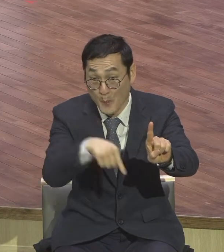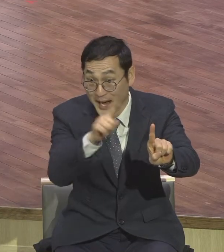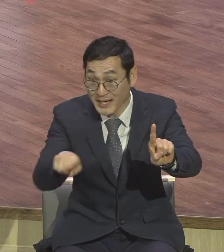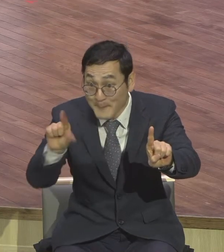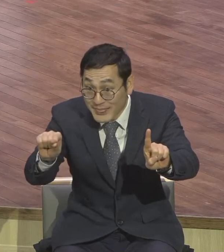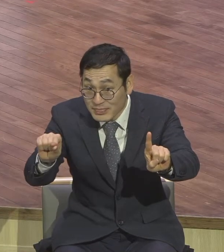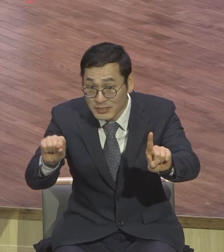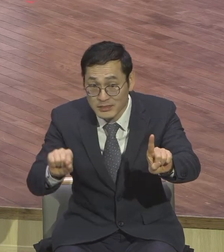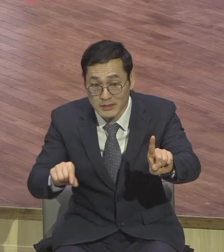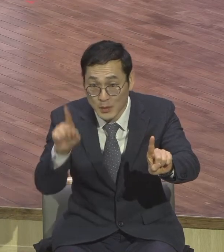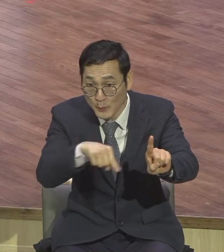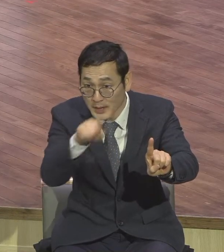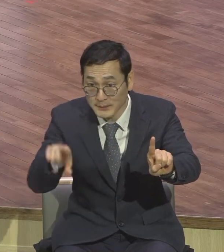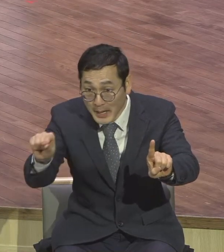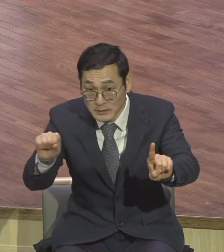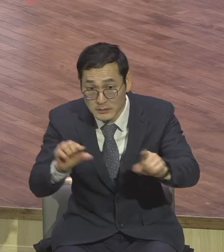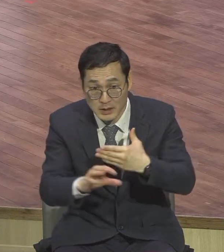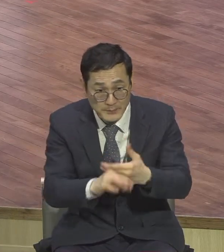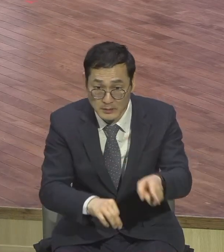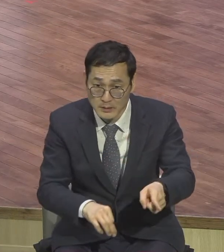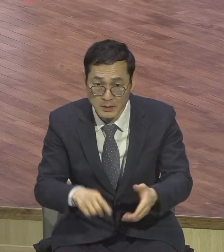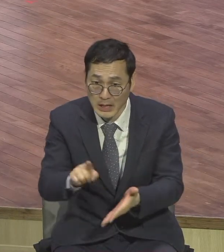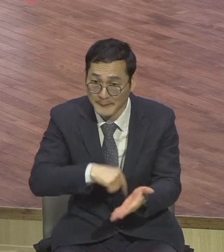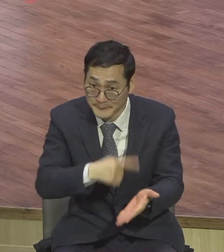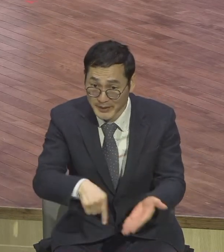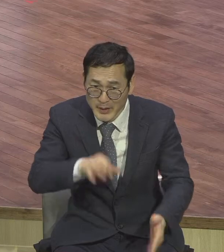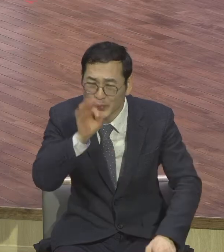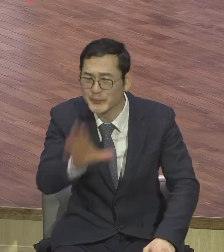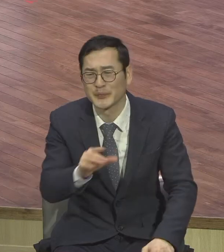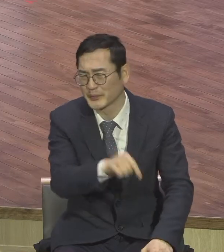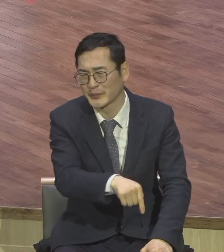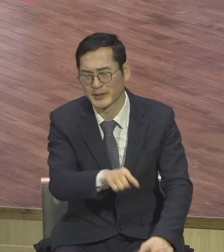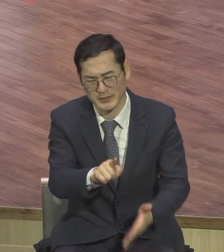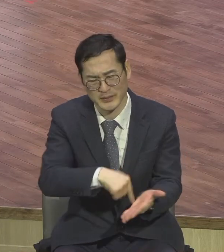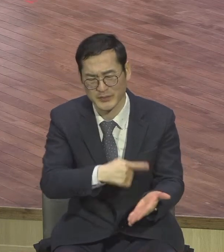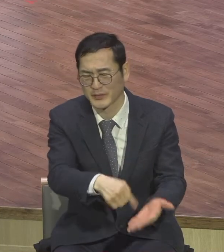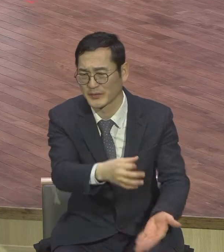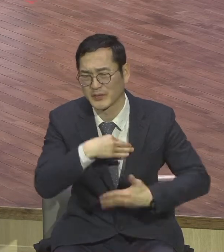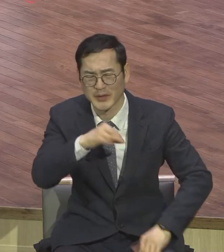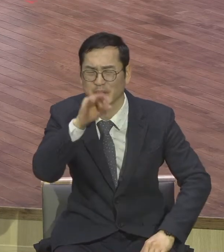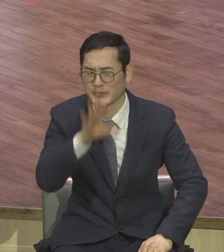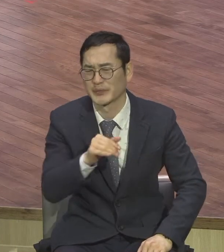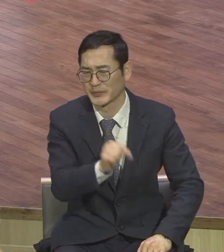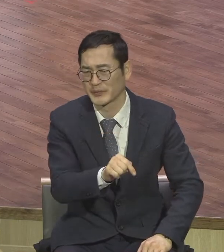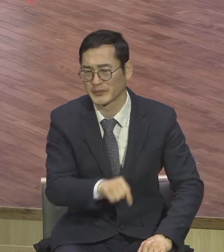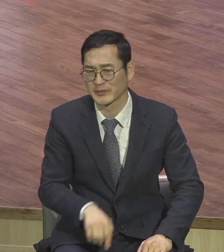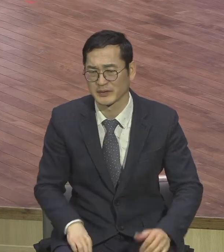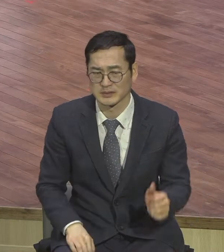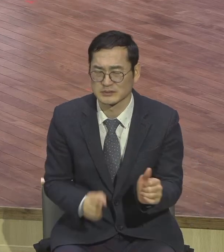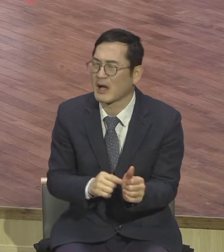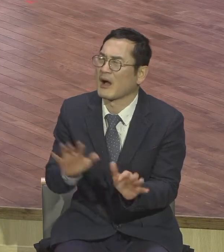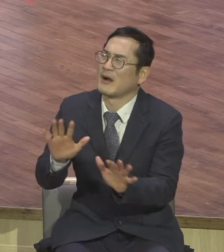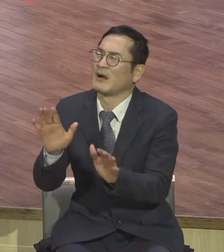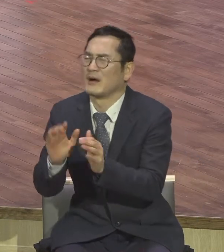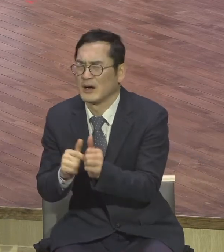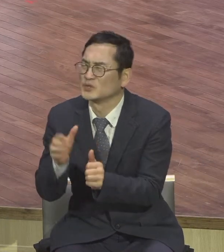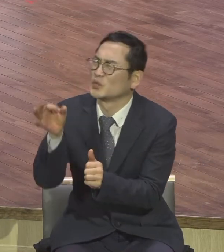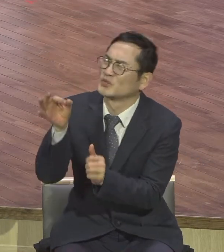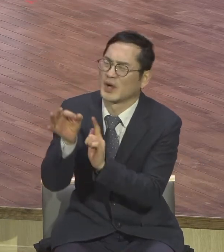놀라운 것은 임금이 이 종에게 너무 불쌍해서 도저히 갚을 수 없는 거